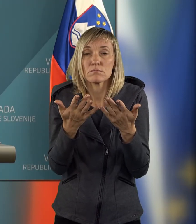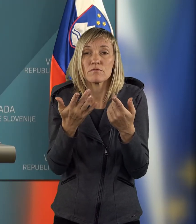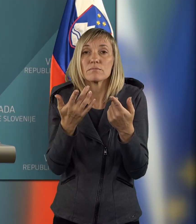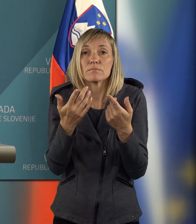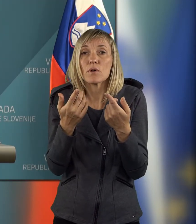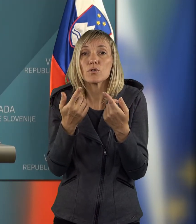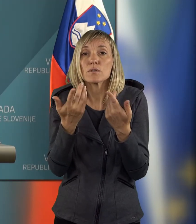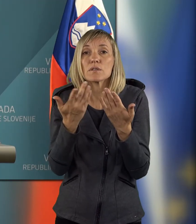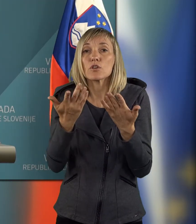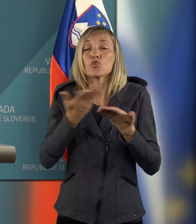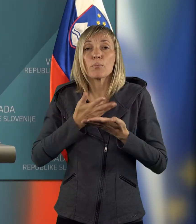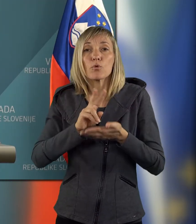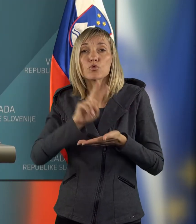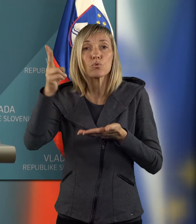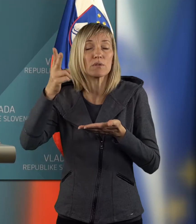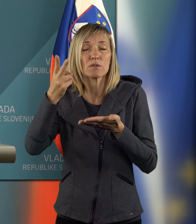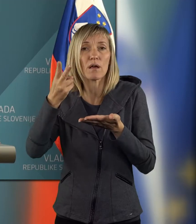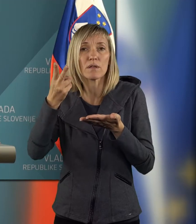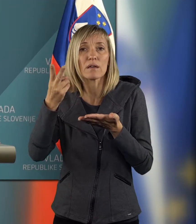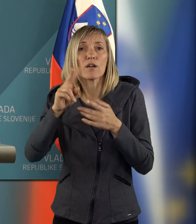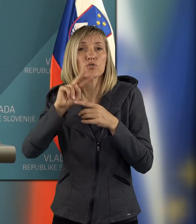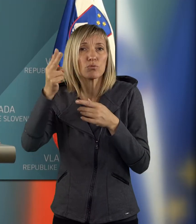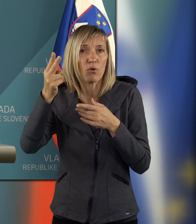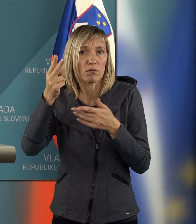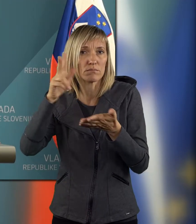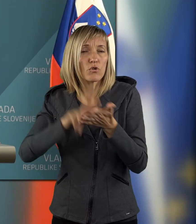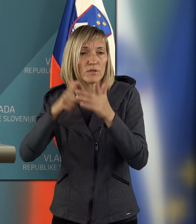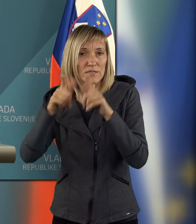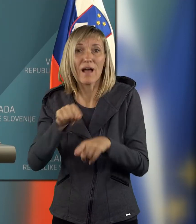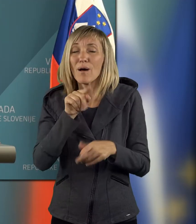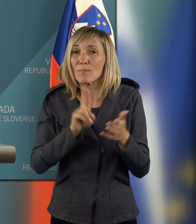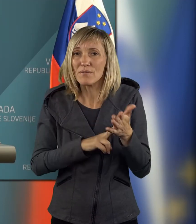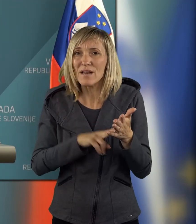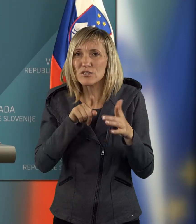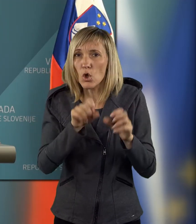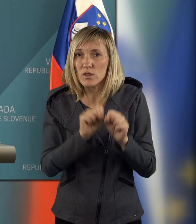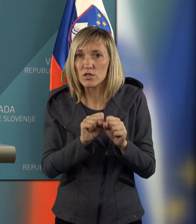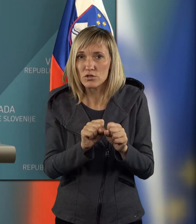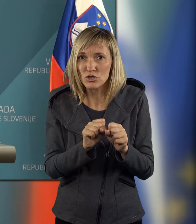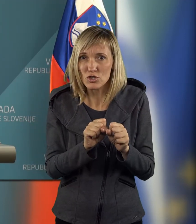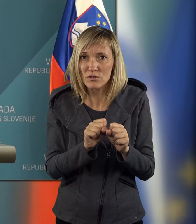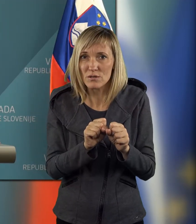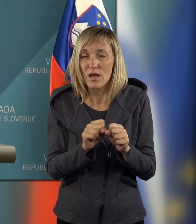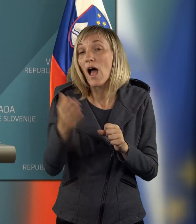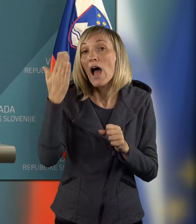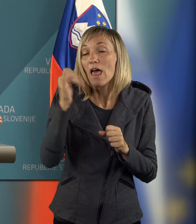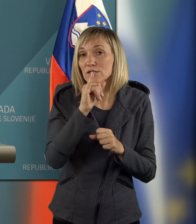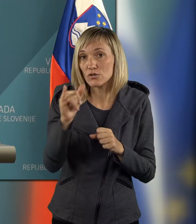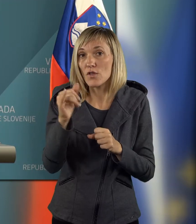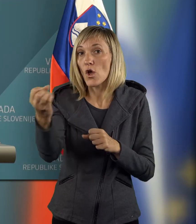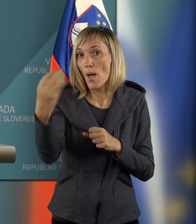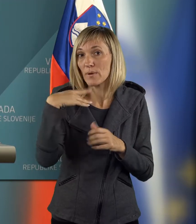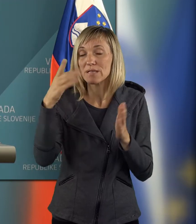dovoljenja ali koncesije, o čemer govorite, samo to, da se še razčistih. Ne, to drži, ker glede, ker je lani